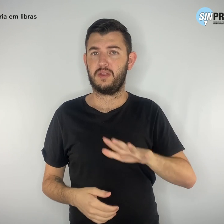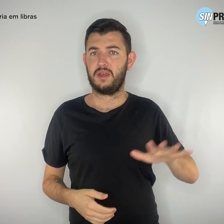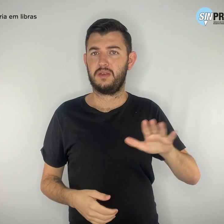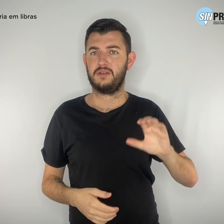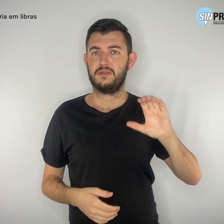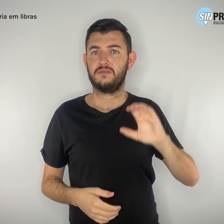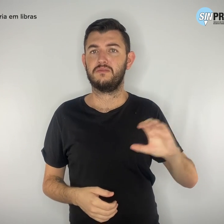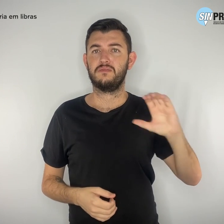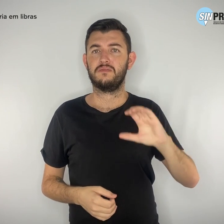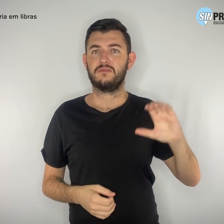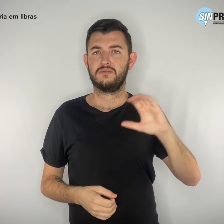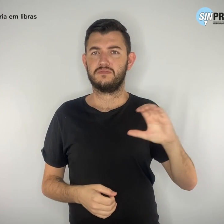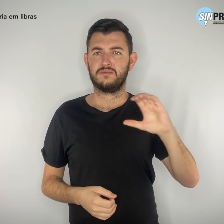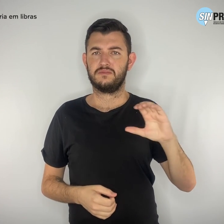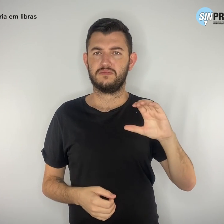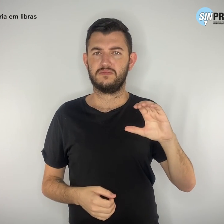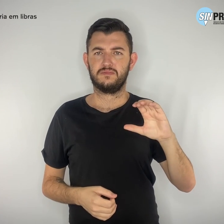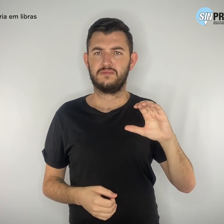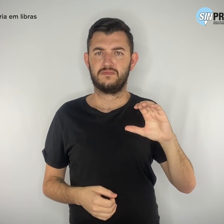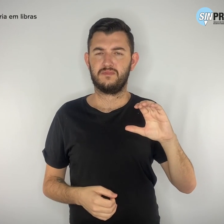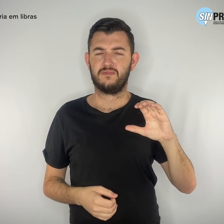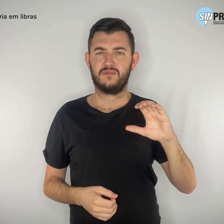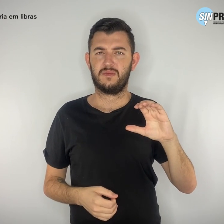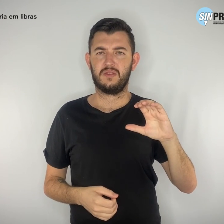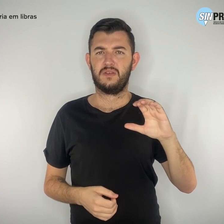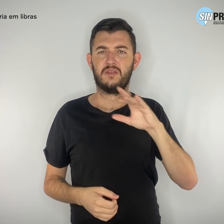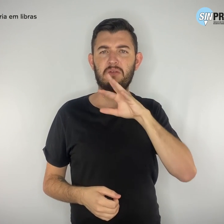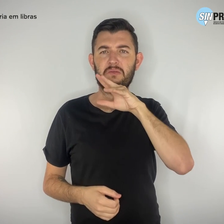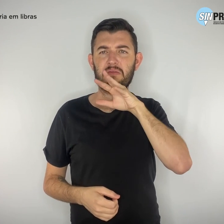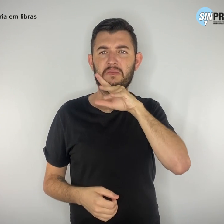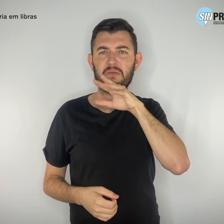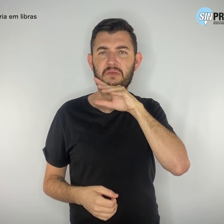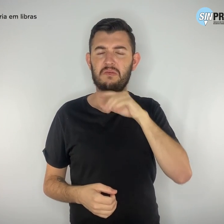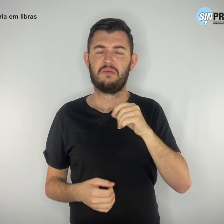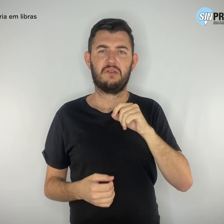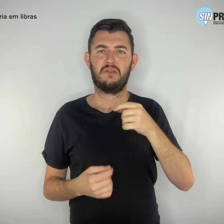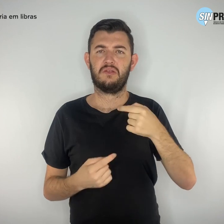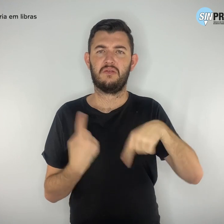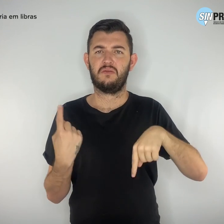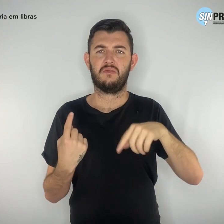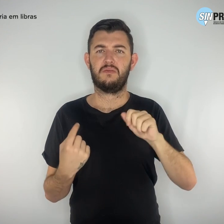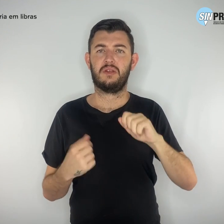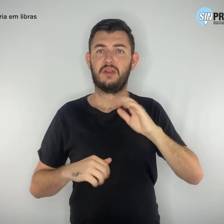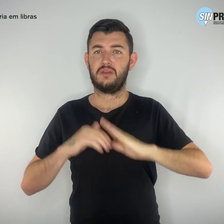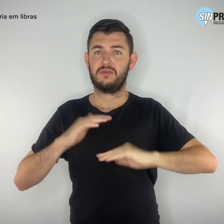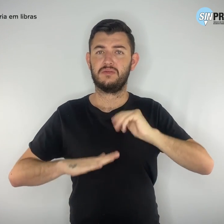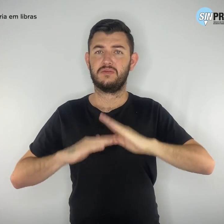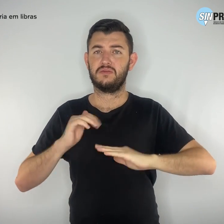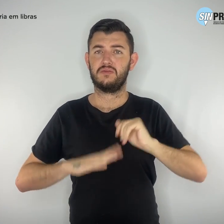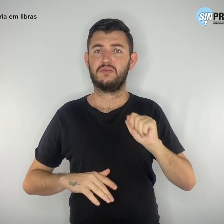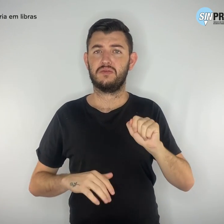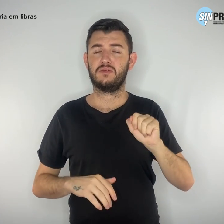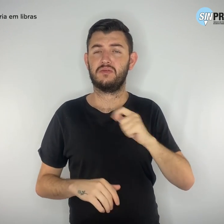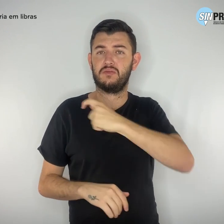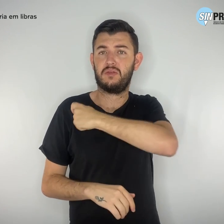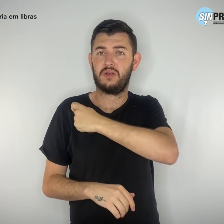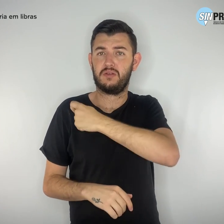repugnante e intolerável a atitude do estudante, que presenteou uma professora